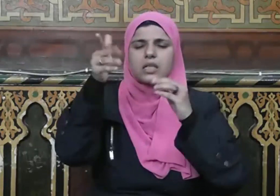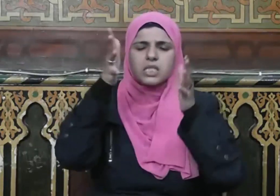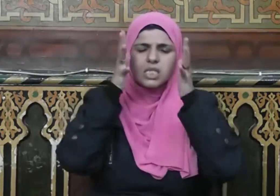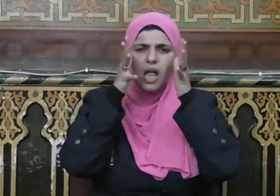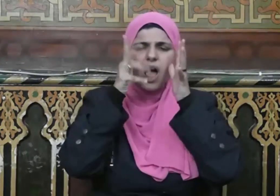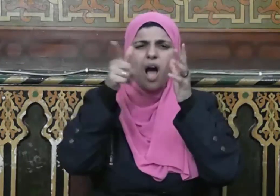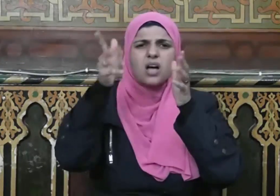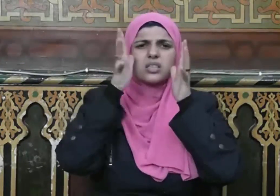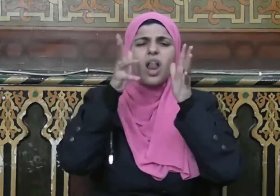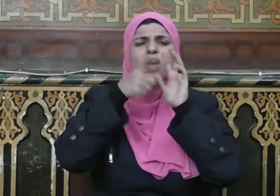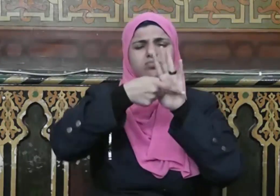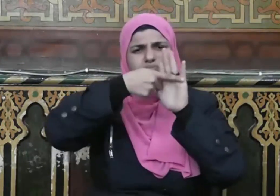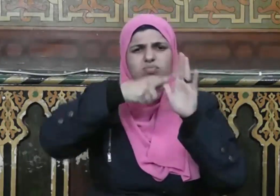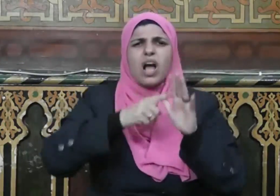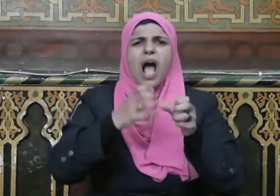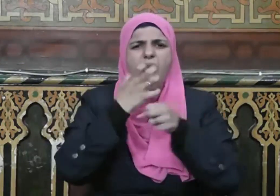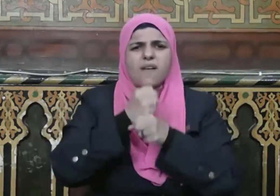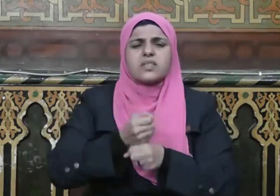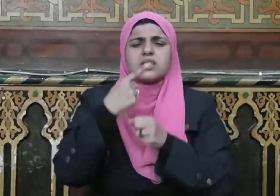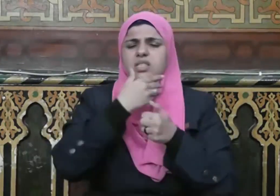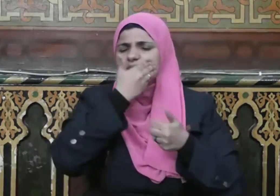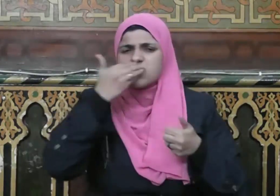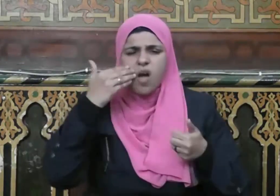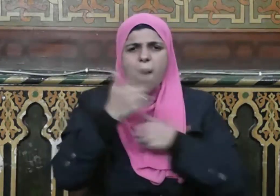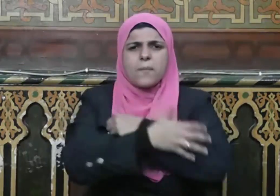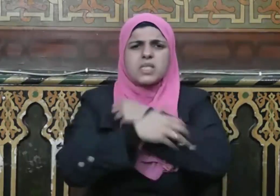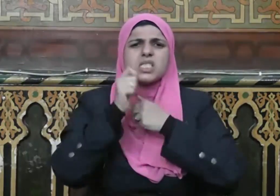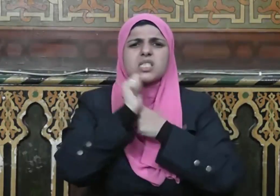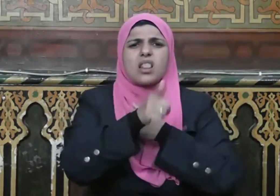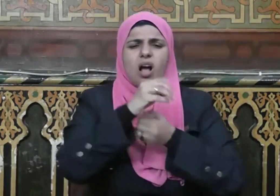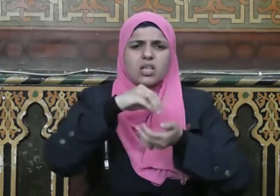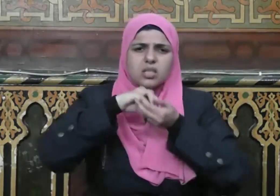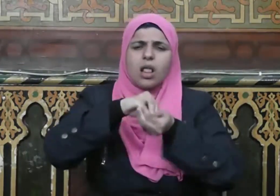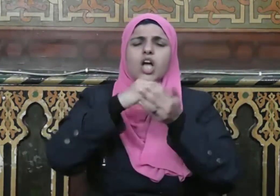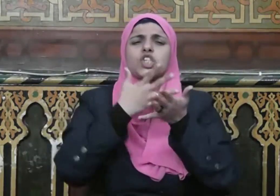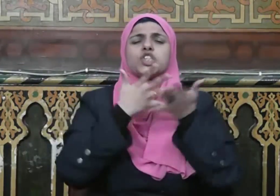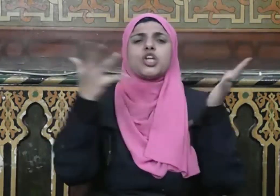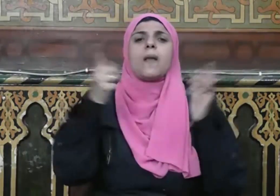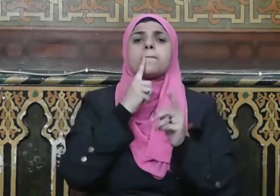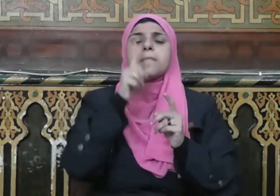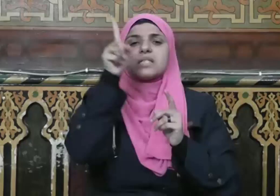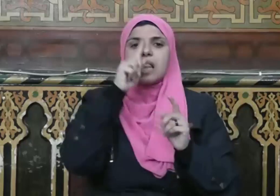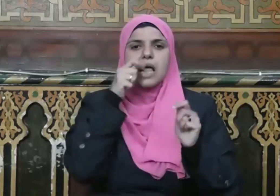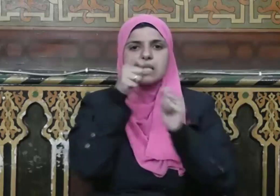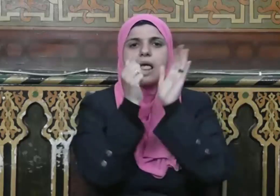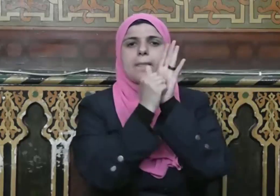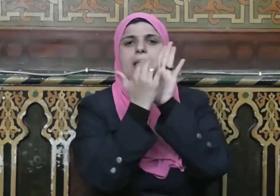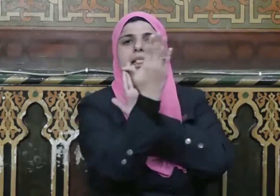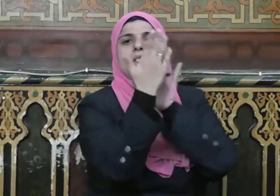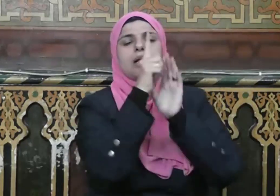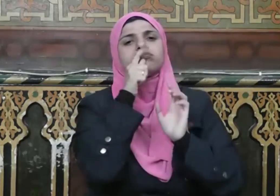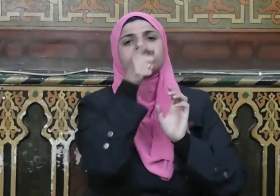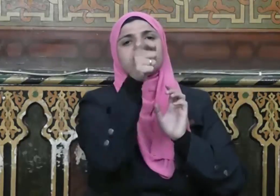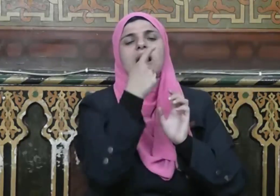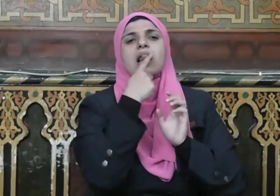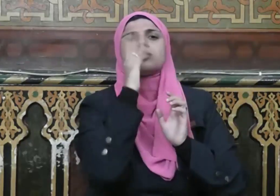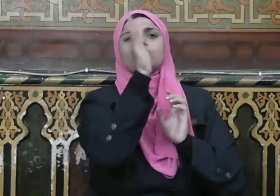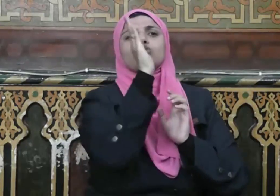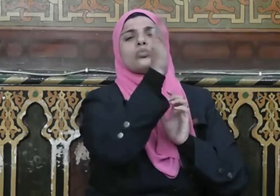وصيامها وصدقتها غير أنها تؤذي جيرانها بلسانها قال